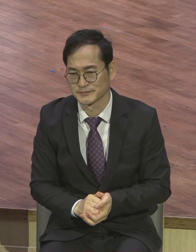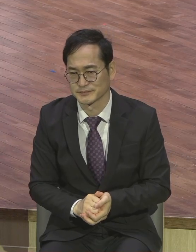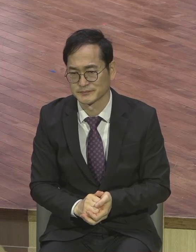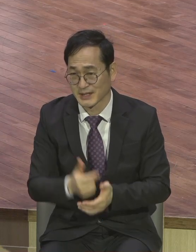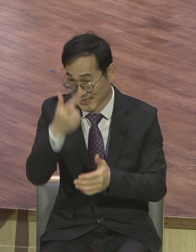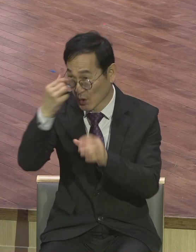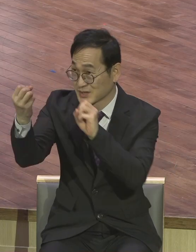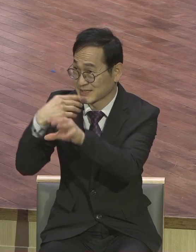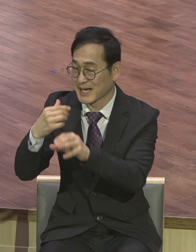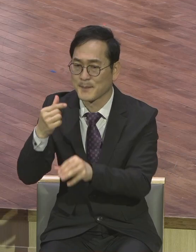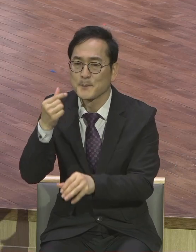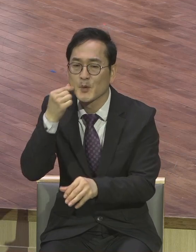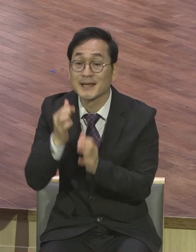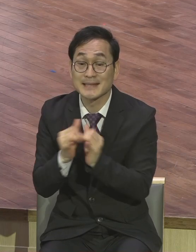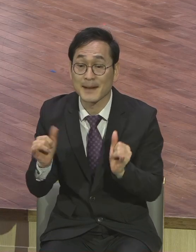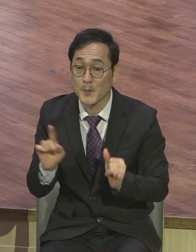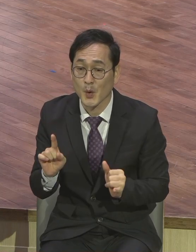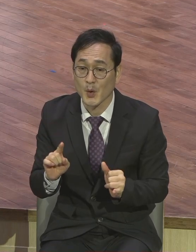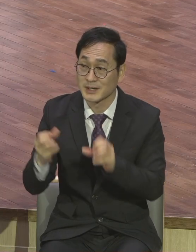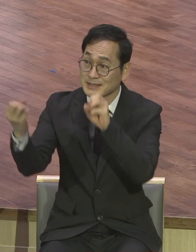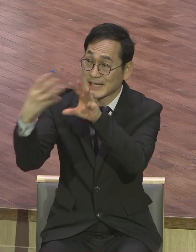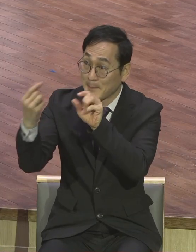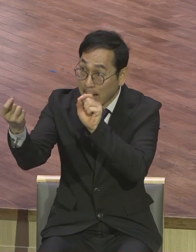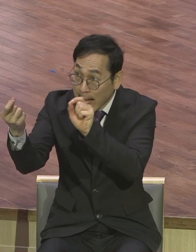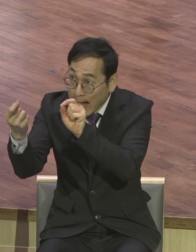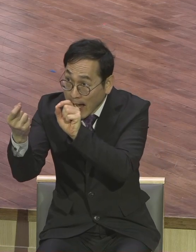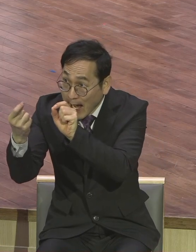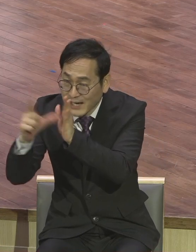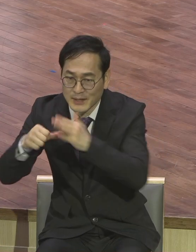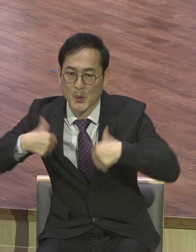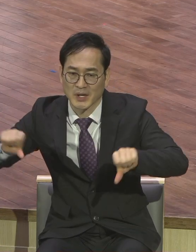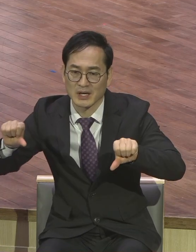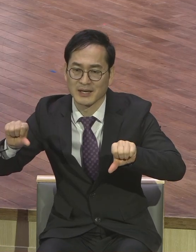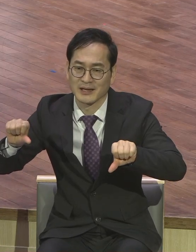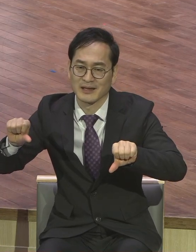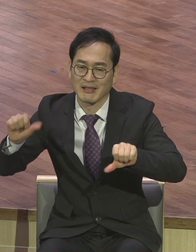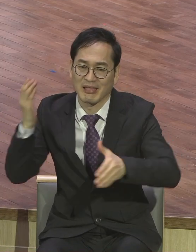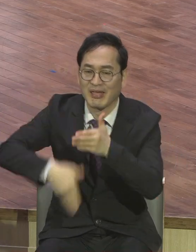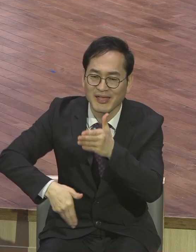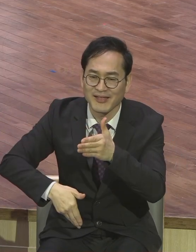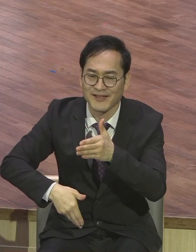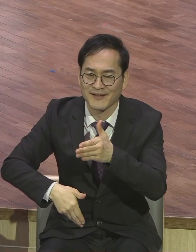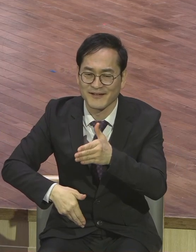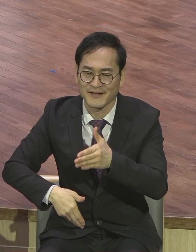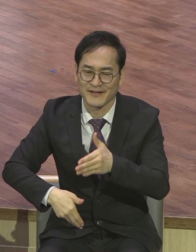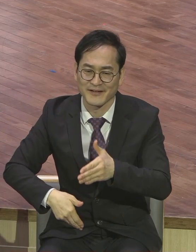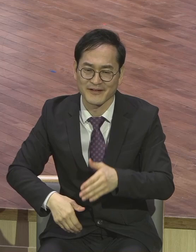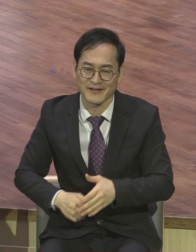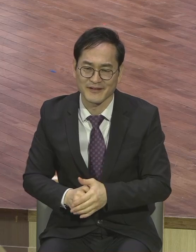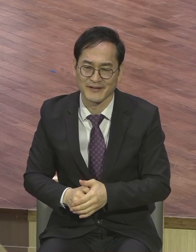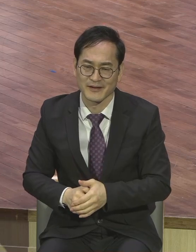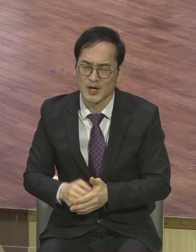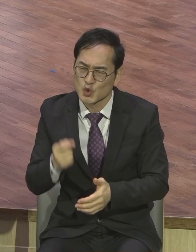꼭 응답 올 때쯤 되면 포기해버려요 조금만 더 기다리면 되는데